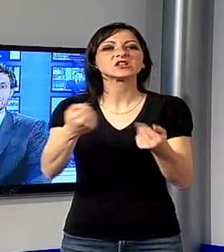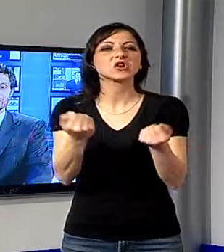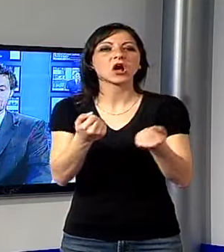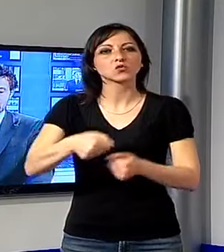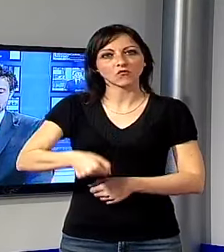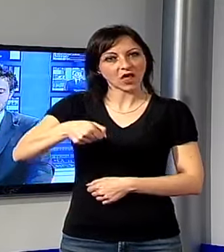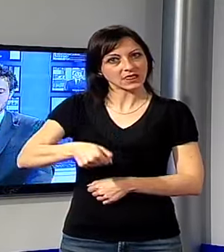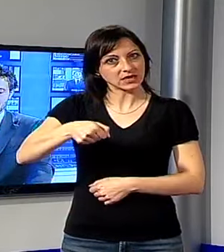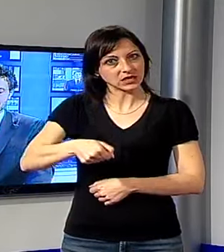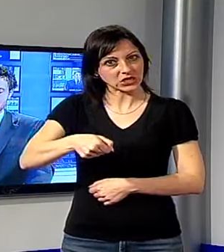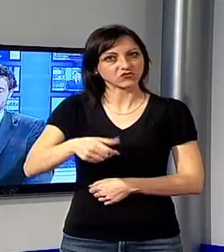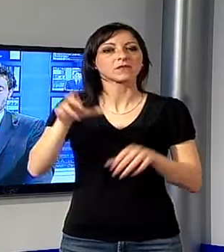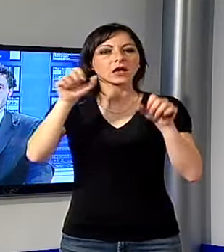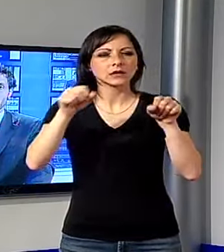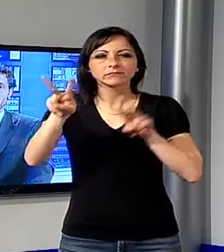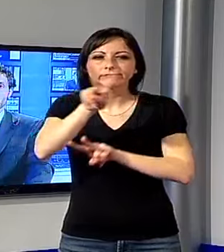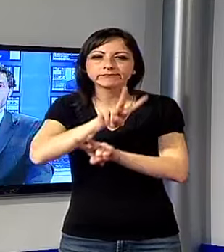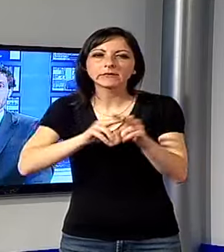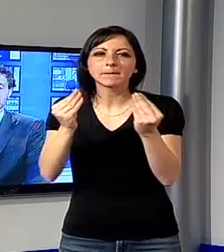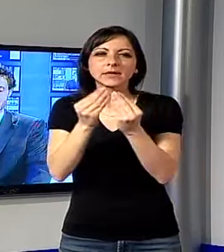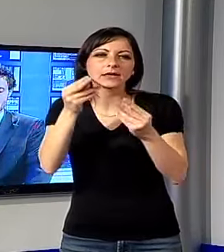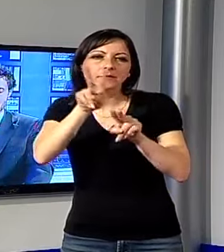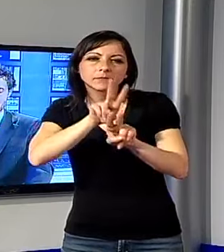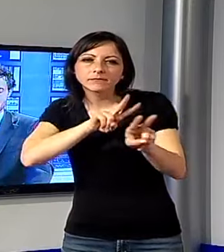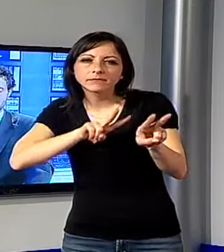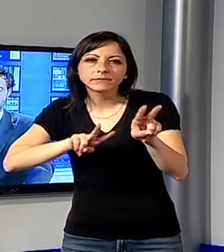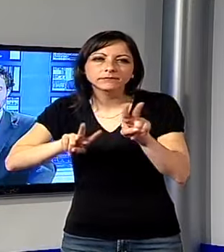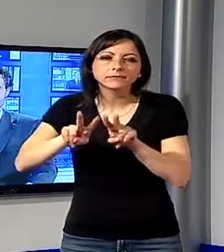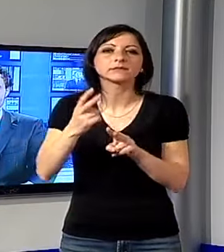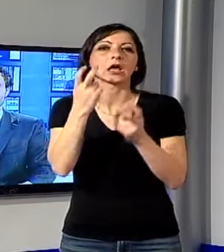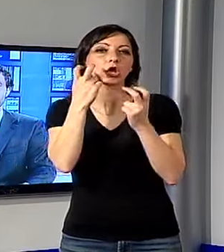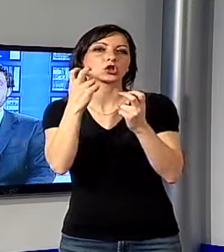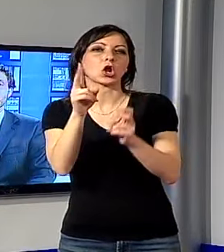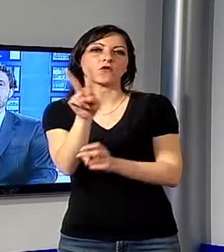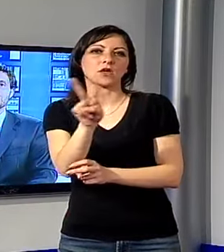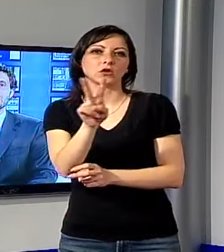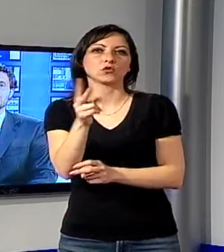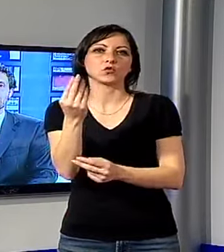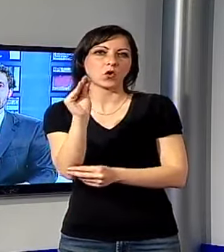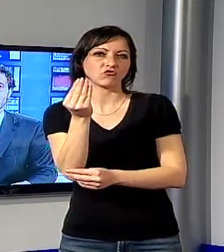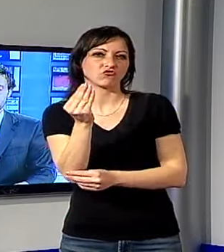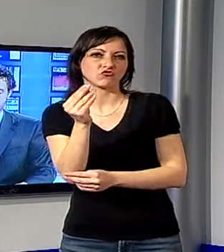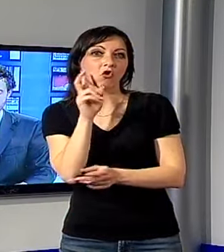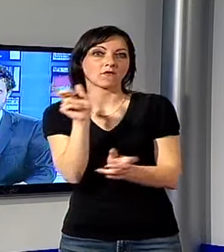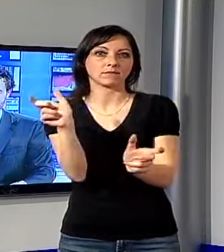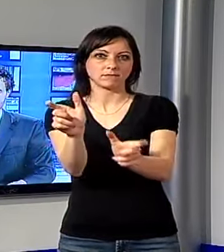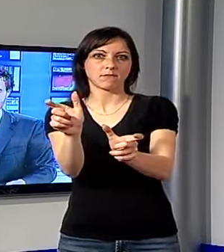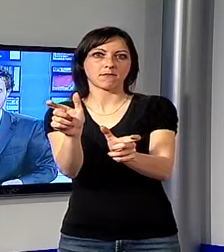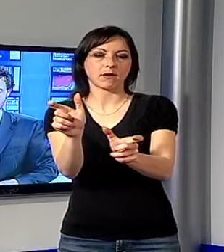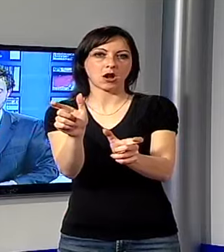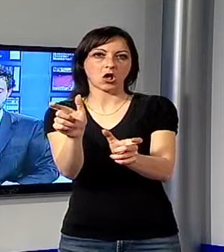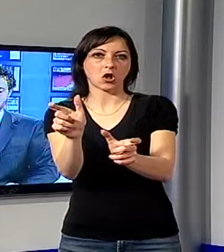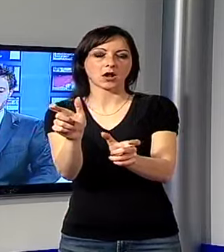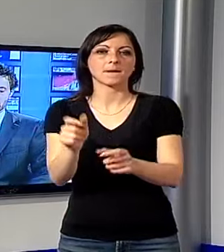addentrati nella pineta riuscendo poco dopo a individuare e bloccare due giovani mentre si stavano liberando